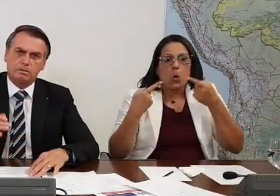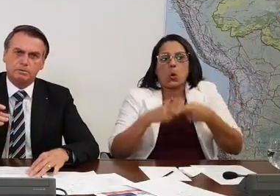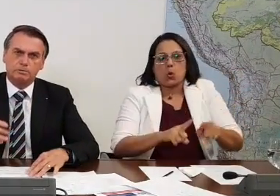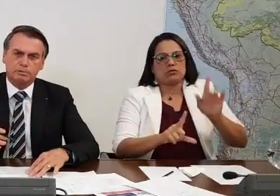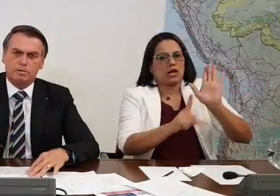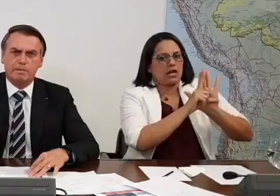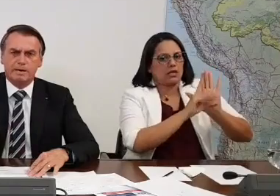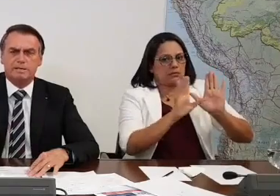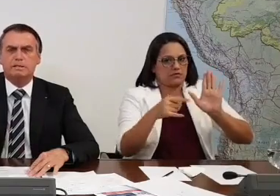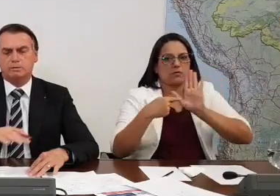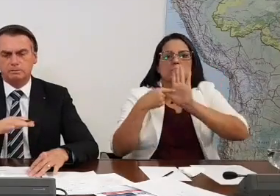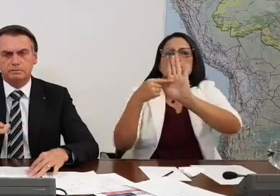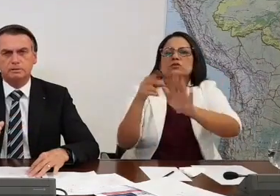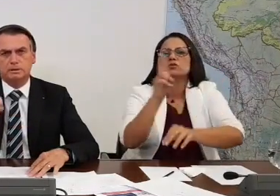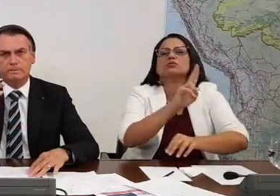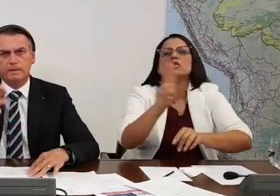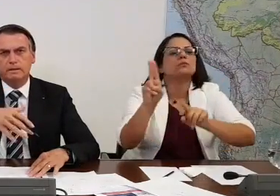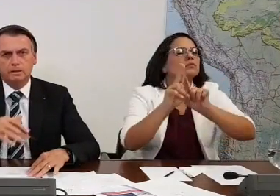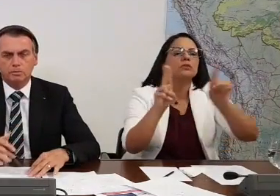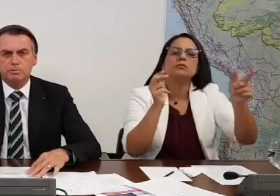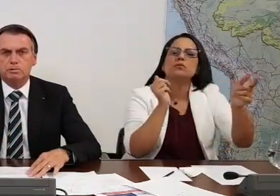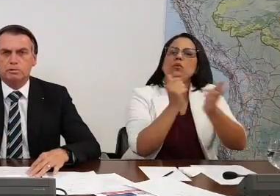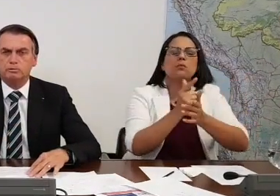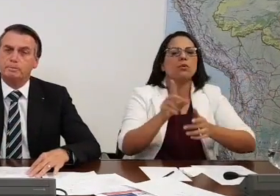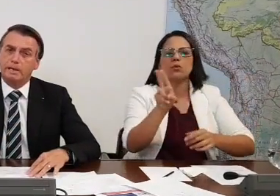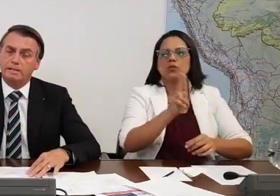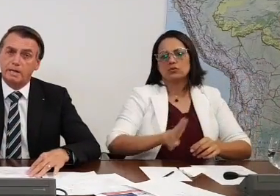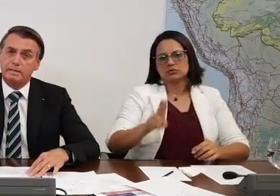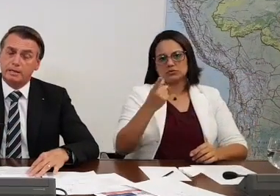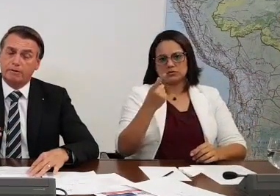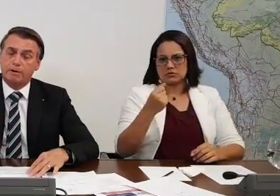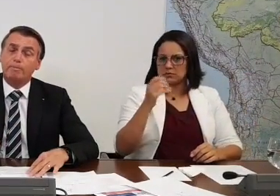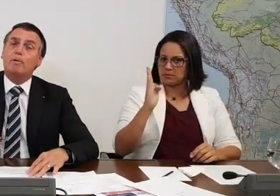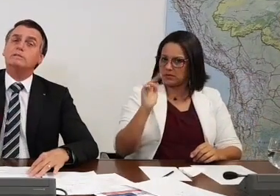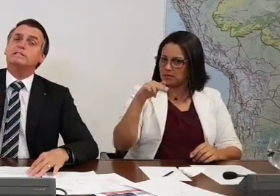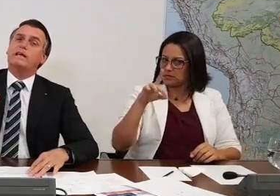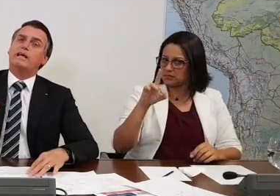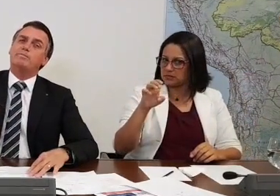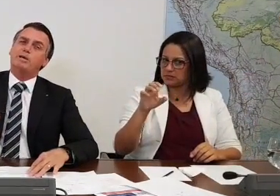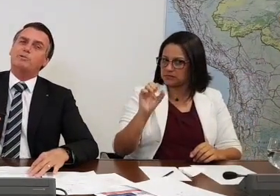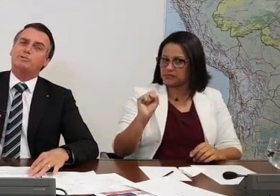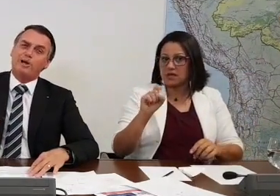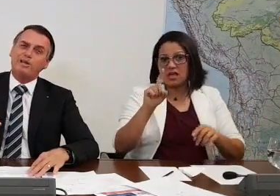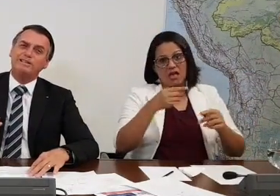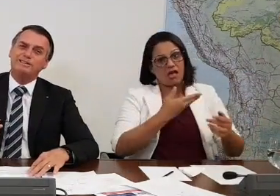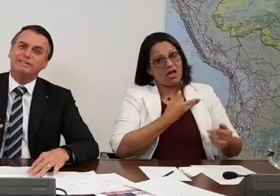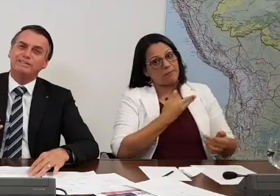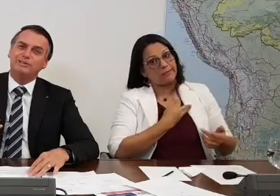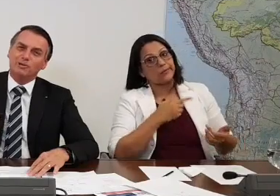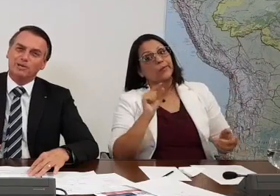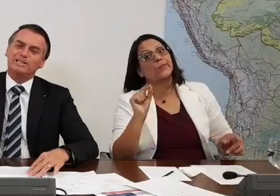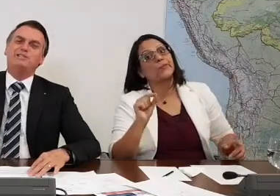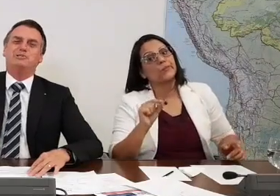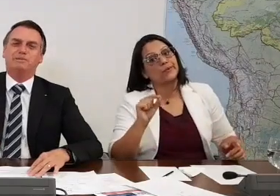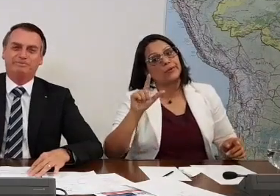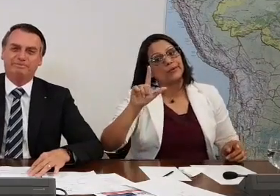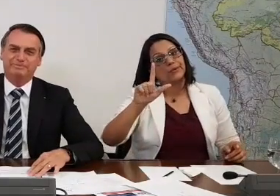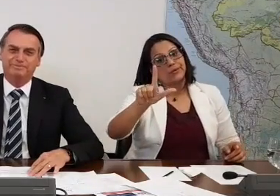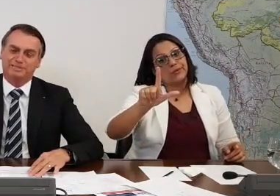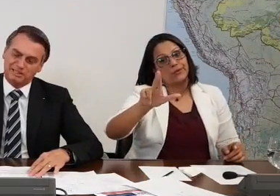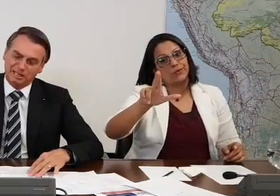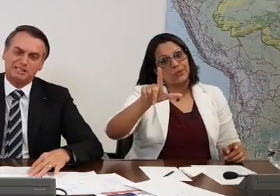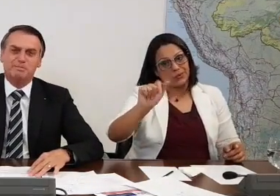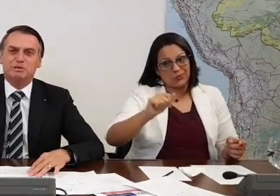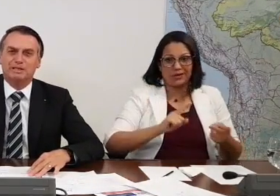mostrar o João, Maria, todo mundo que usou do BNDES dessa forma por ser amigo do Lula e da Dilma.